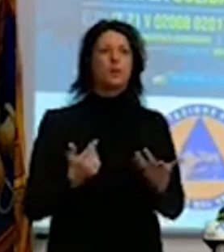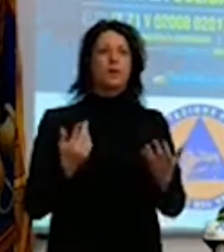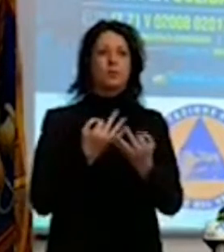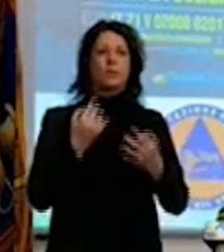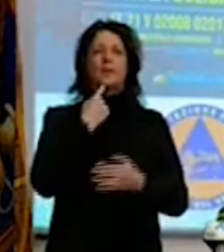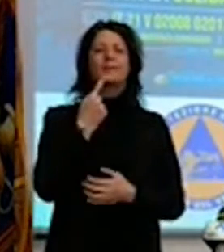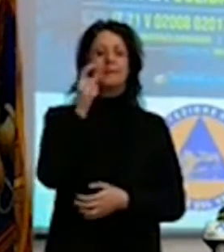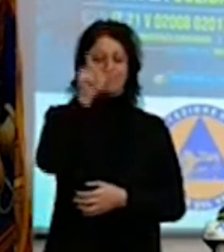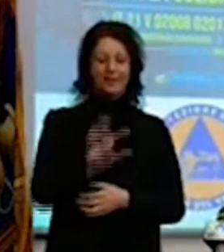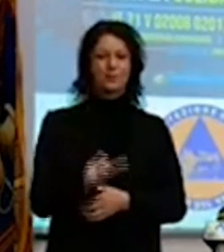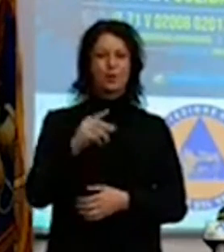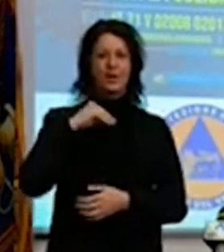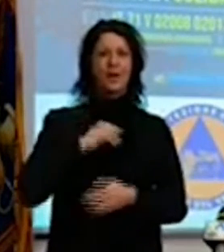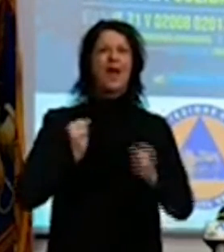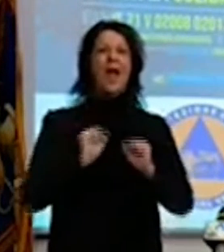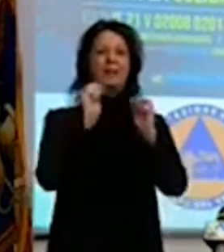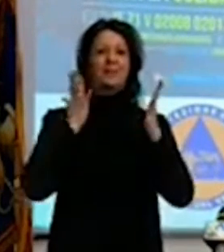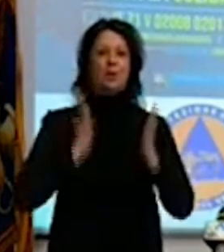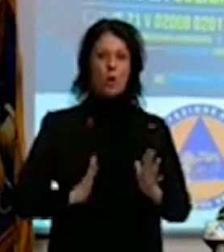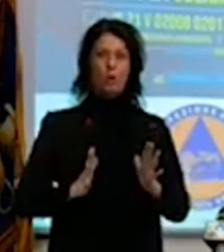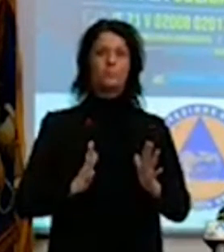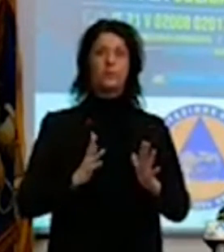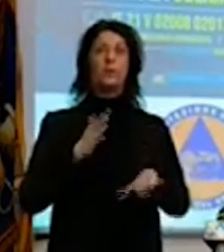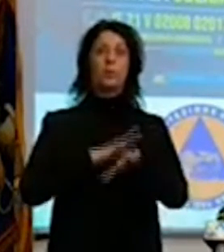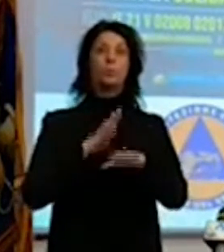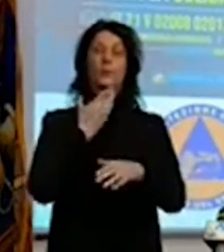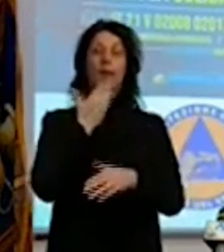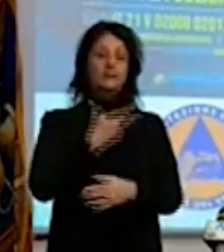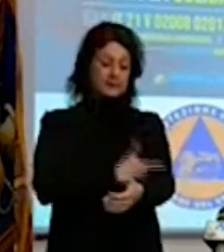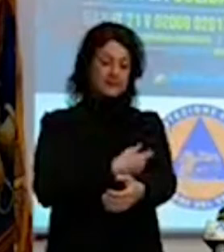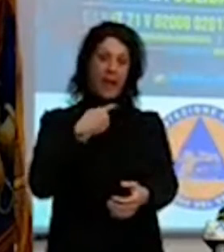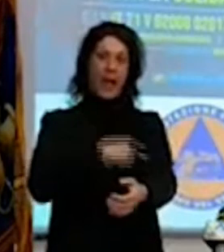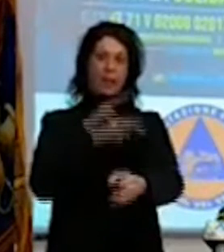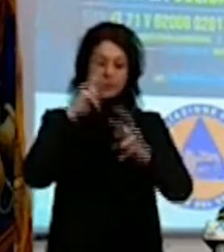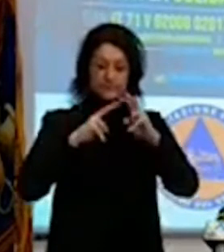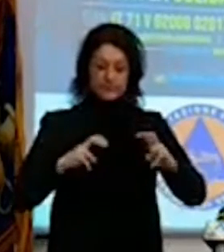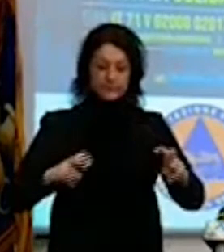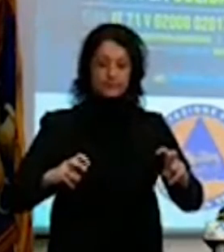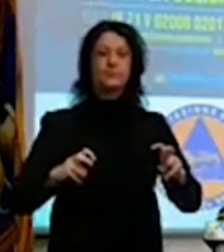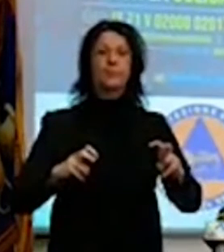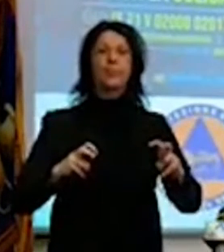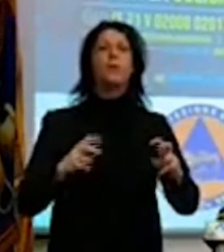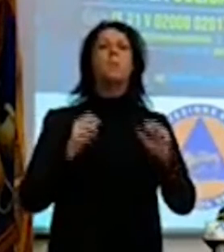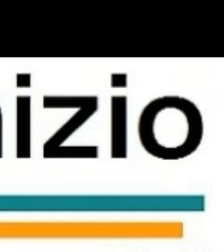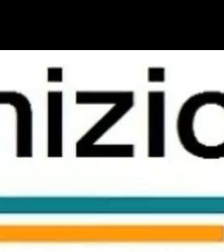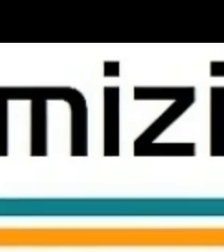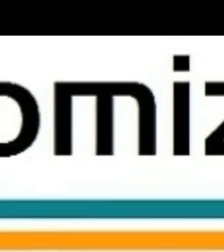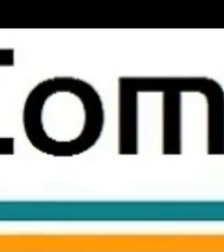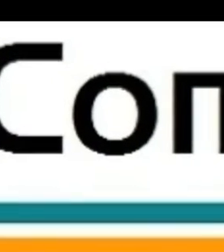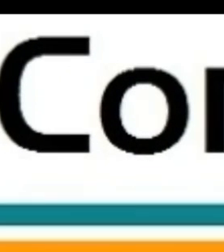ha gli anticorpi e vengono trovati con il barriero del sangue e l'analisi sierologica possa avere la patente di immunizzato.